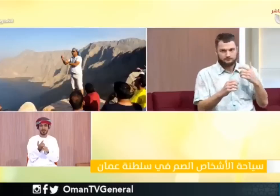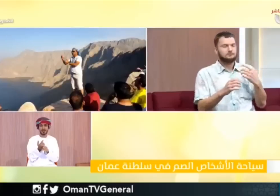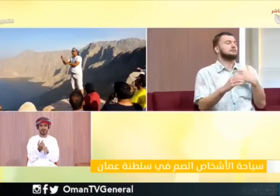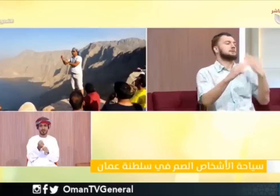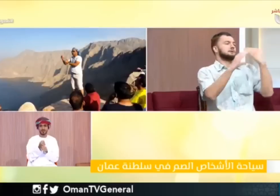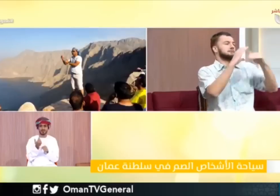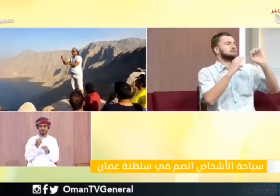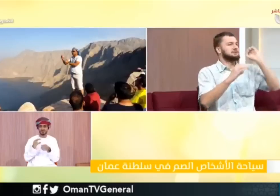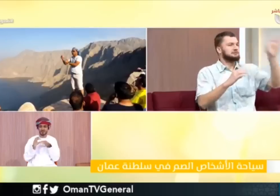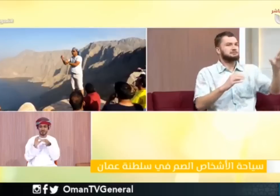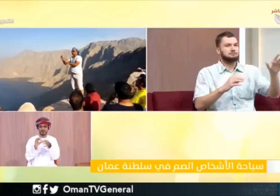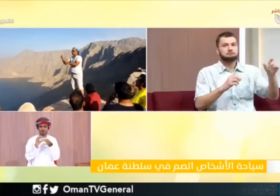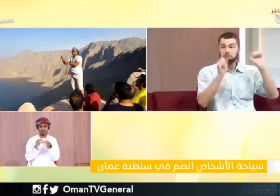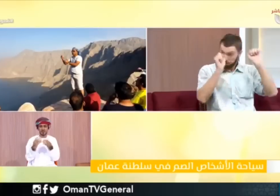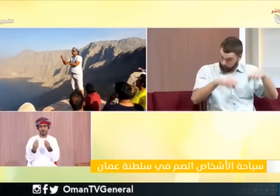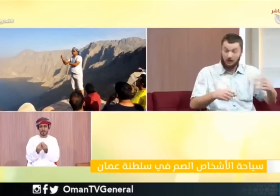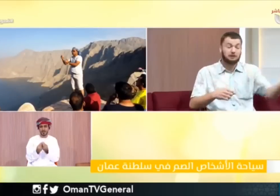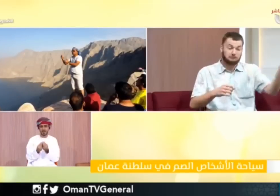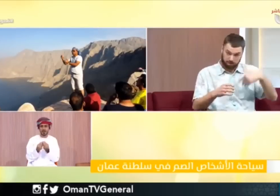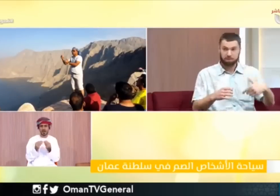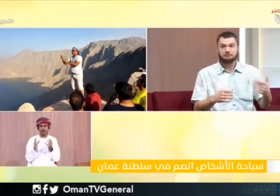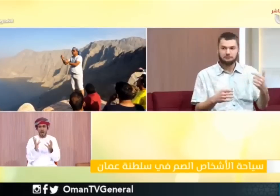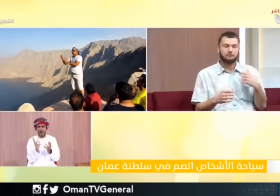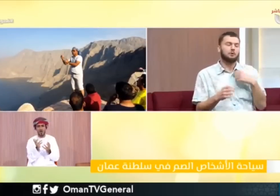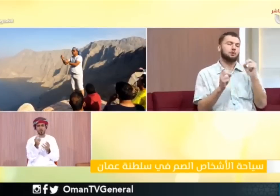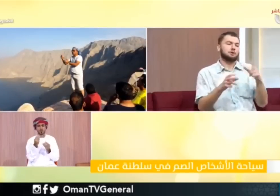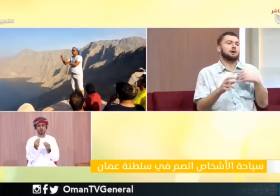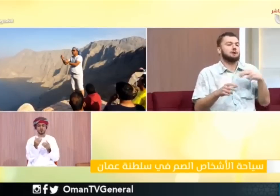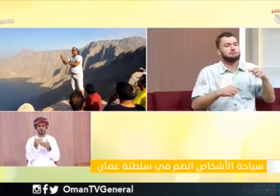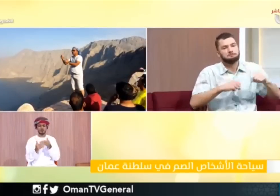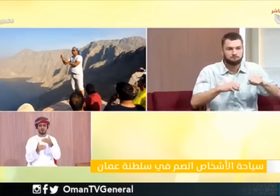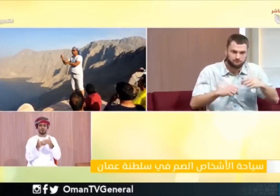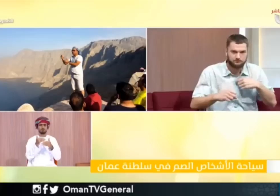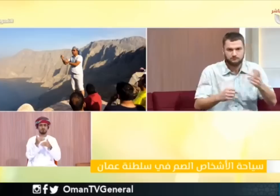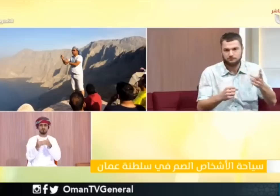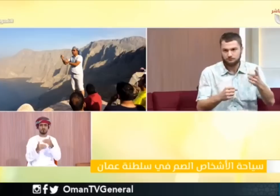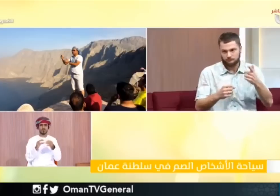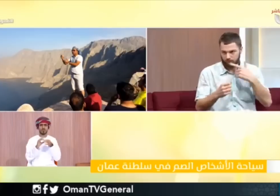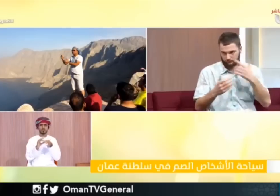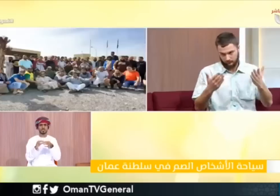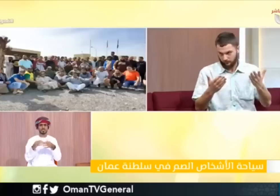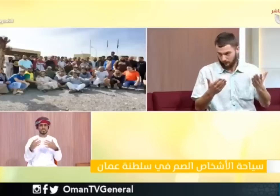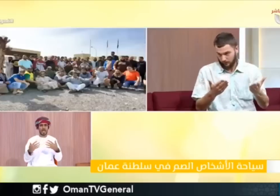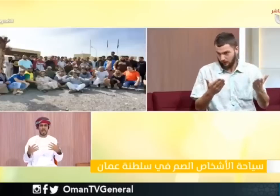بشتغل في كذا شيء قبل الموضوع السياقة ولكن يعني بعدين بدأت